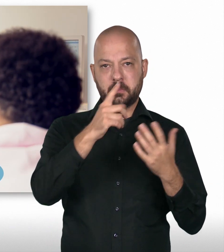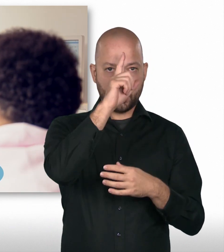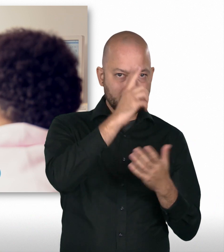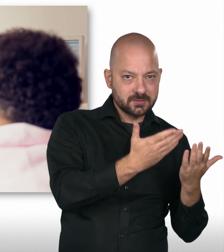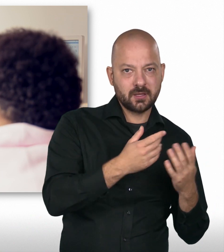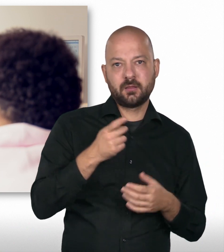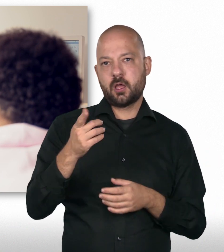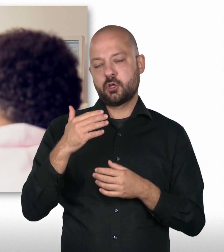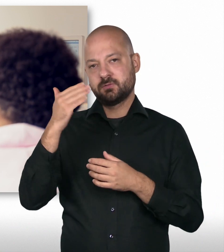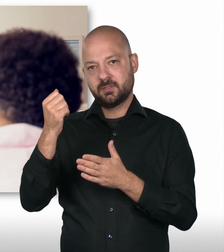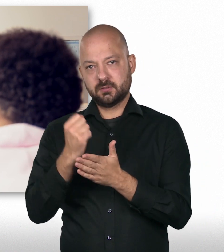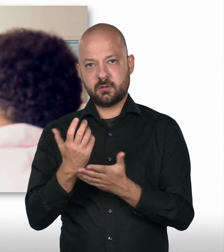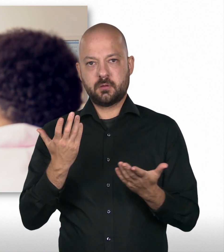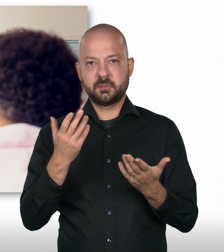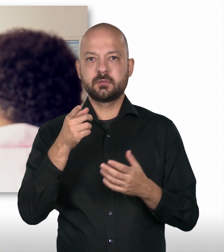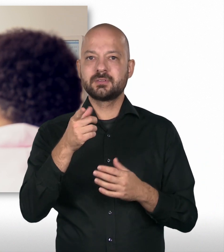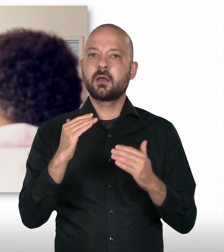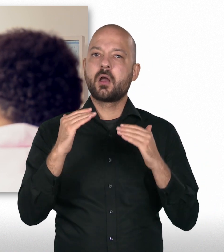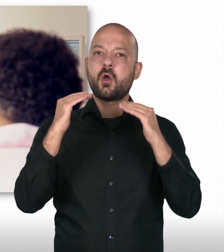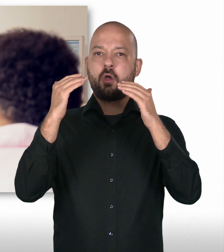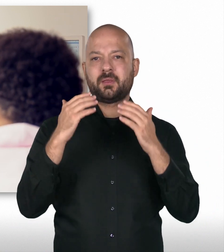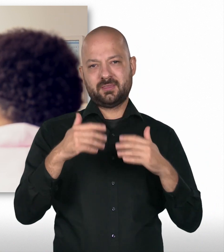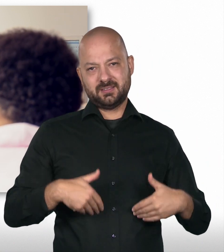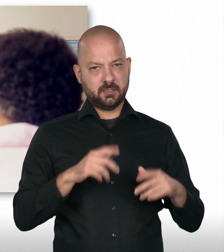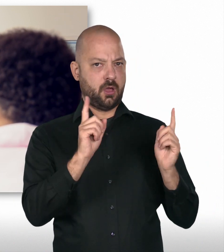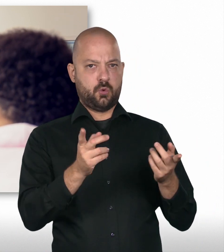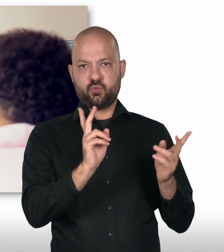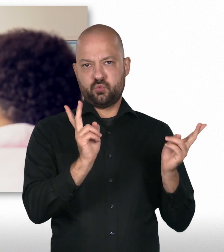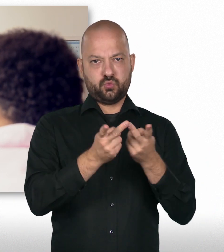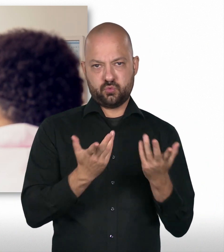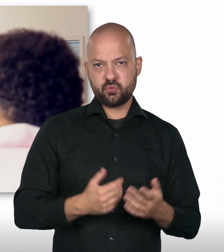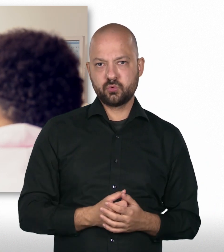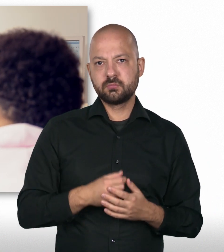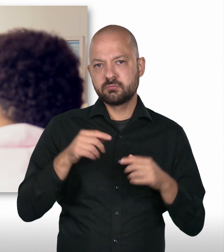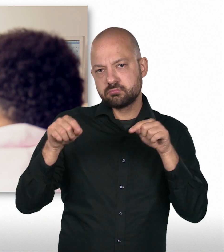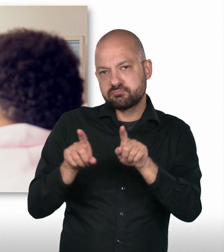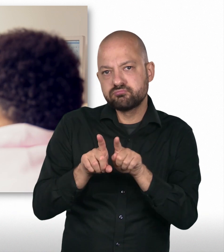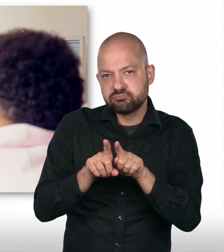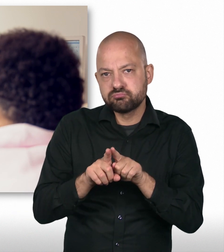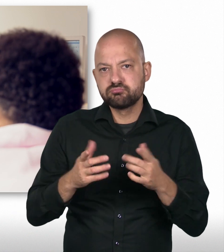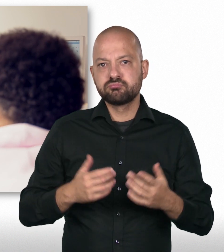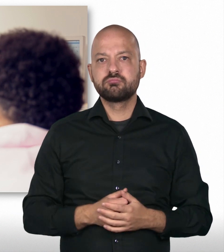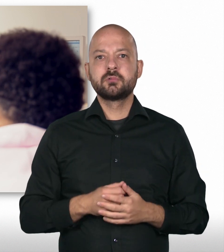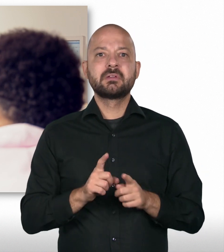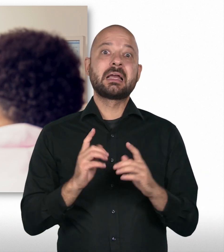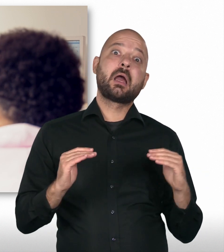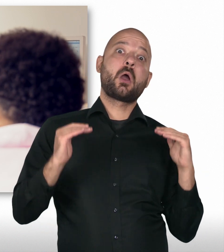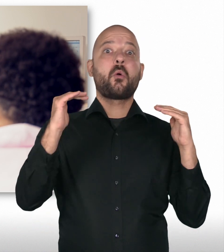Polizei, da gibt es ja auch noch einen gehobenen Dienst. So gibt es den hier auch im Auswärtigen Dienst. Und ja, es ist nicht so gehoben, wie